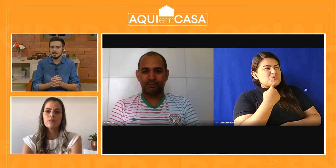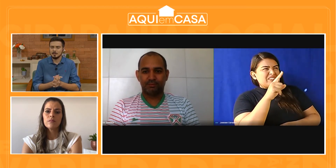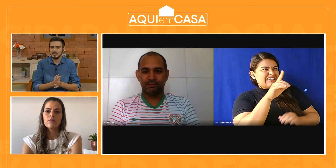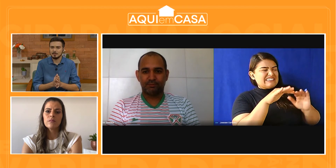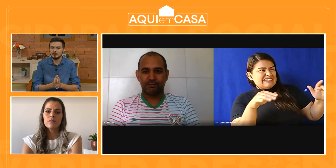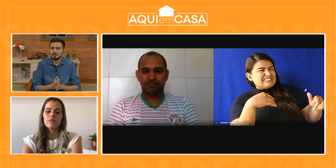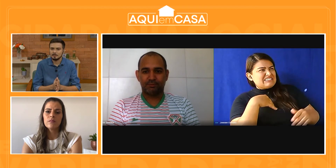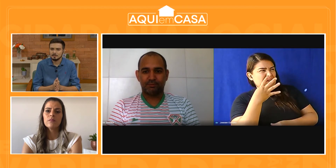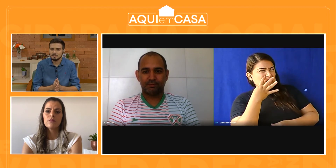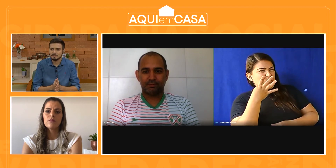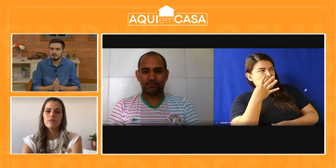Leonardo?